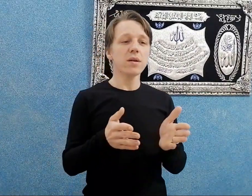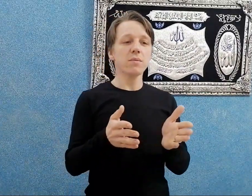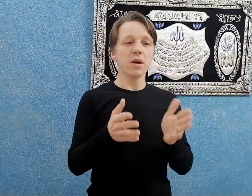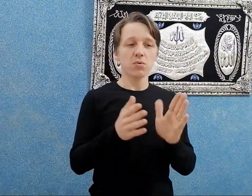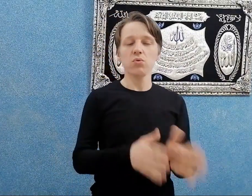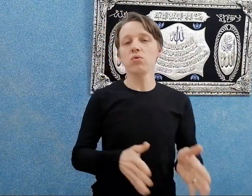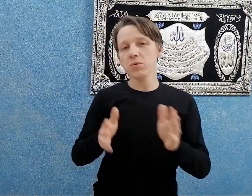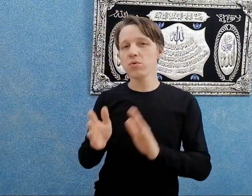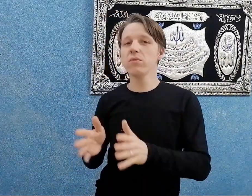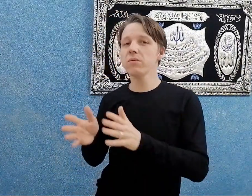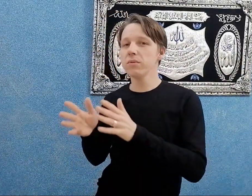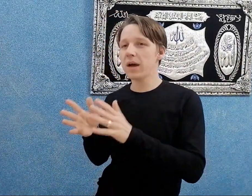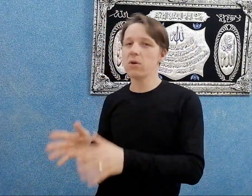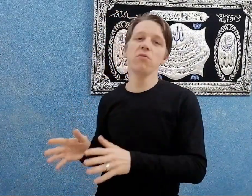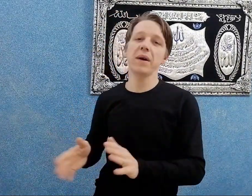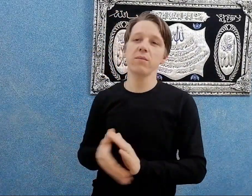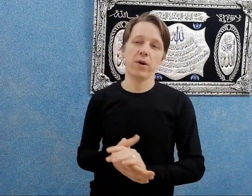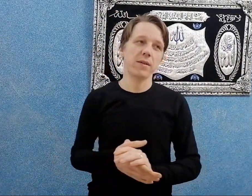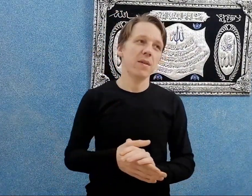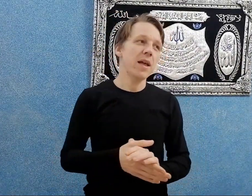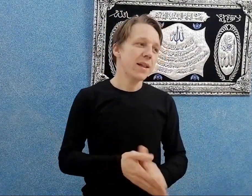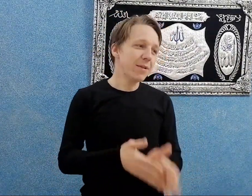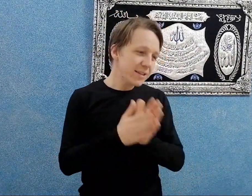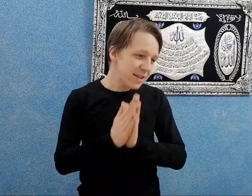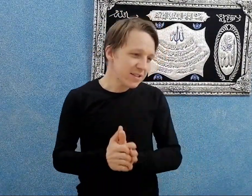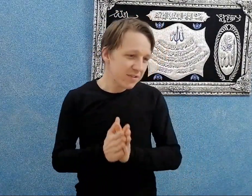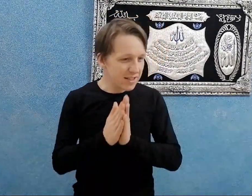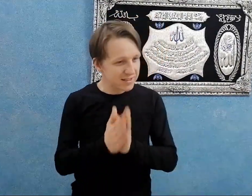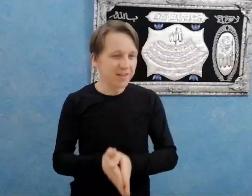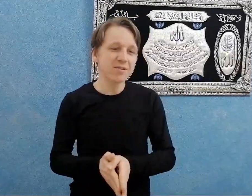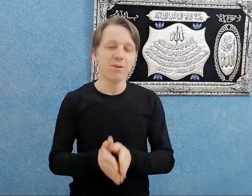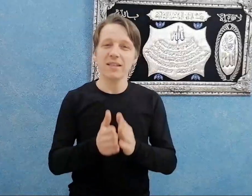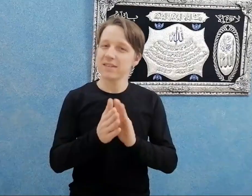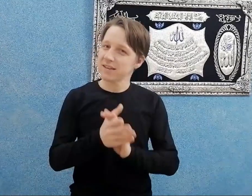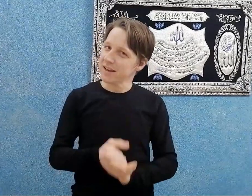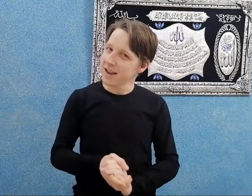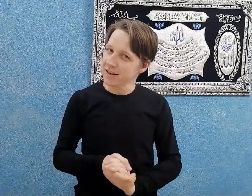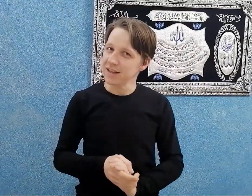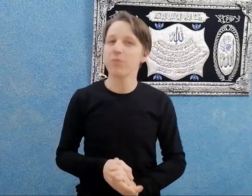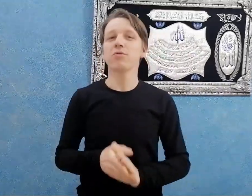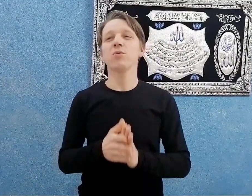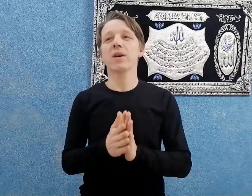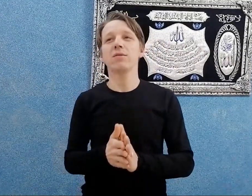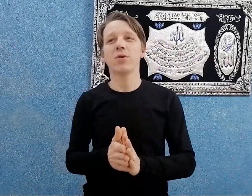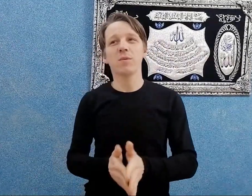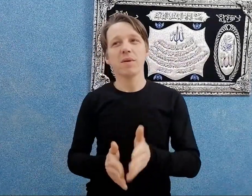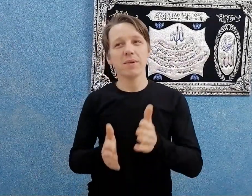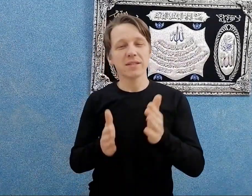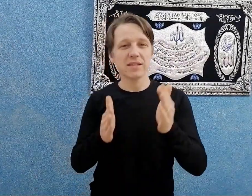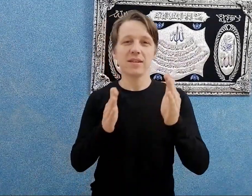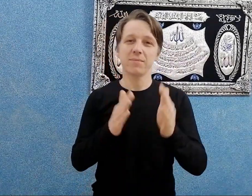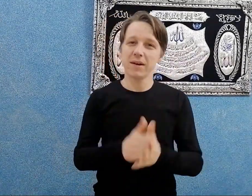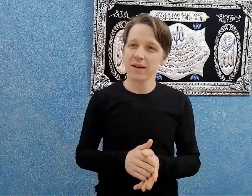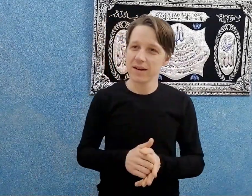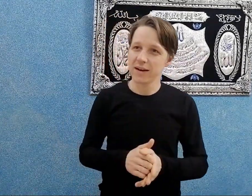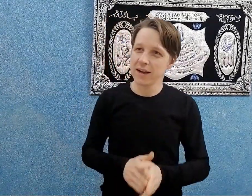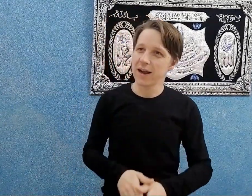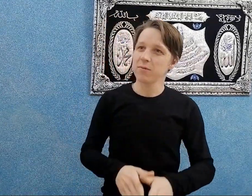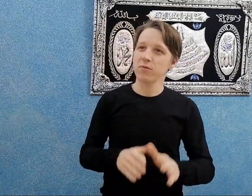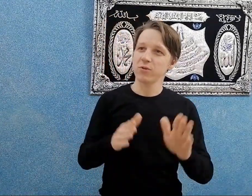وبياخدوه وبيروحوا يعلقوه في مكان معين. طبعا الناس في ناس طلعت وعدت تتاريق علينا برضو وقالوا ان هما مسكين ما عملوا